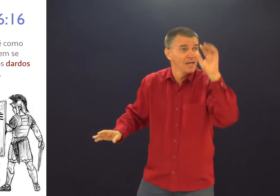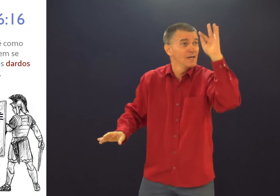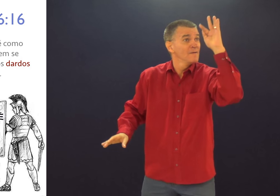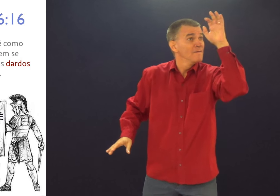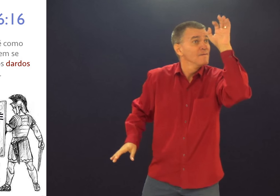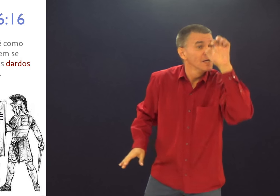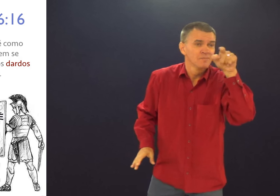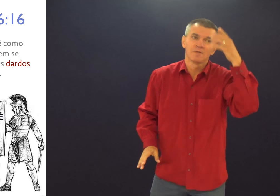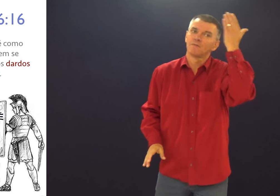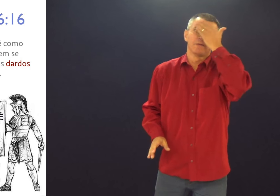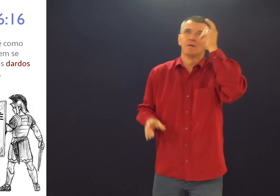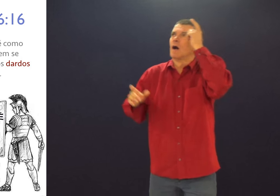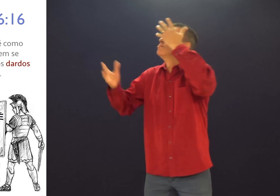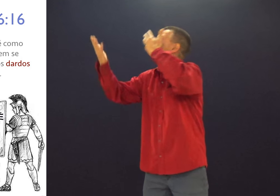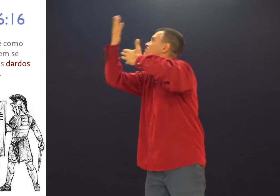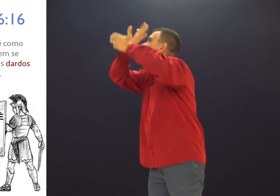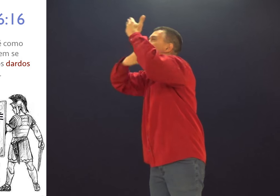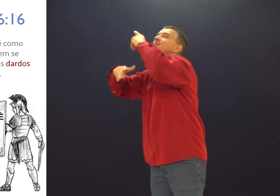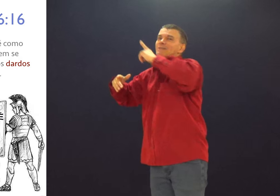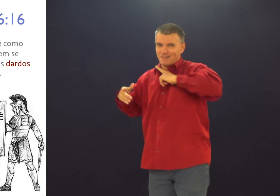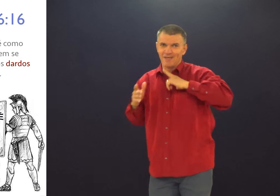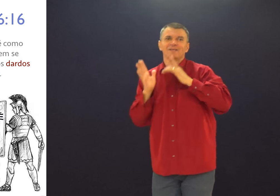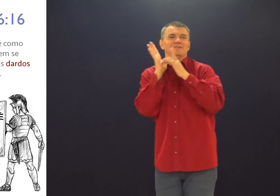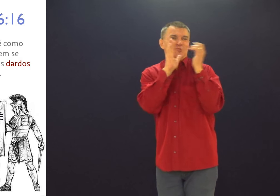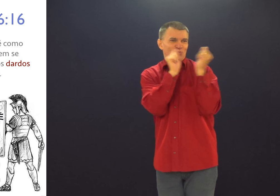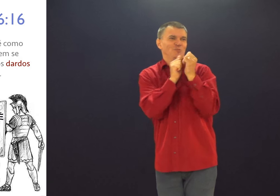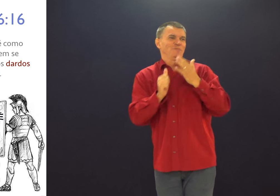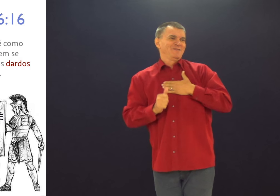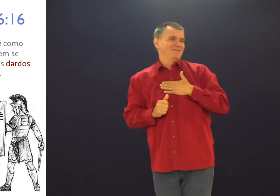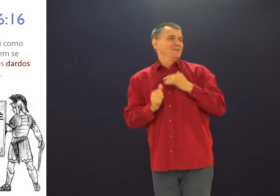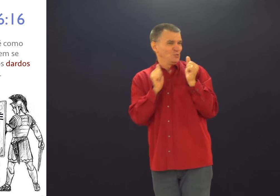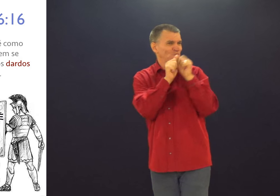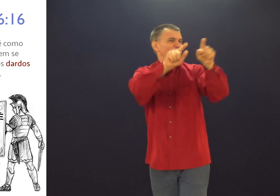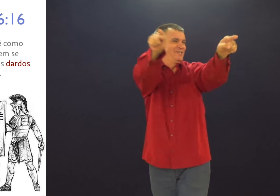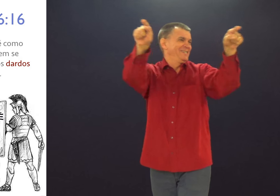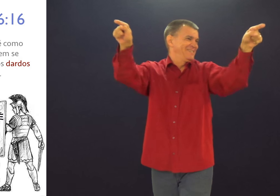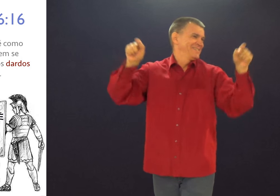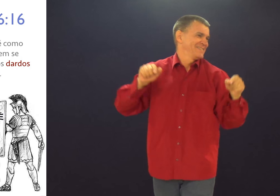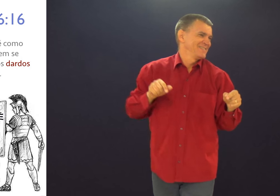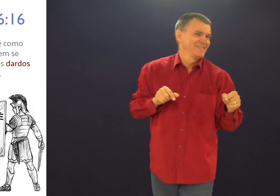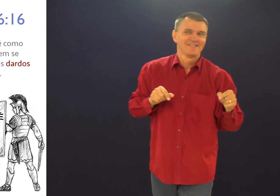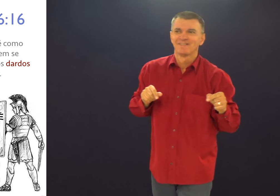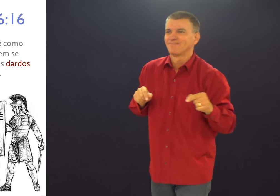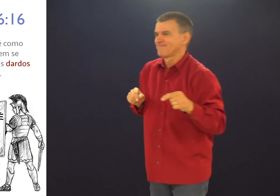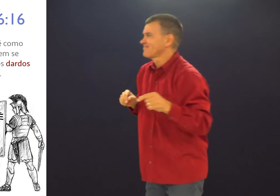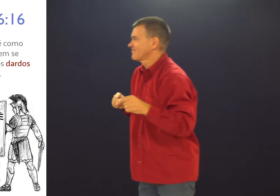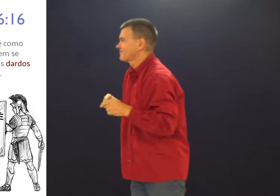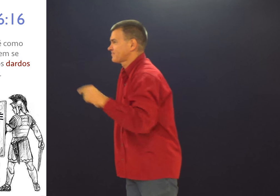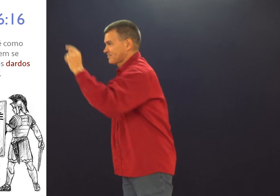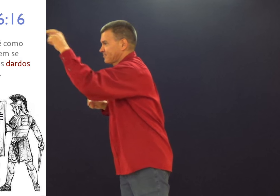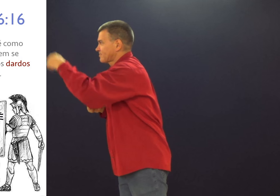Fé. Fé. Você não vê as coisas acontecendo, você não vê, mas Jesus está com vocês. Amém.